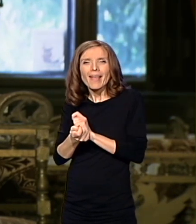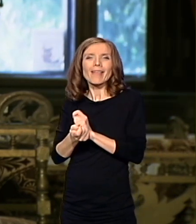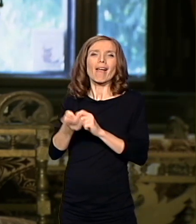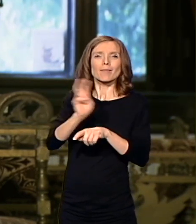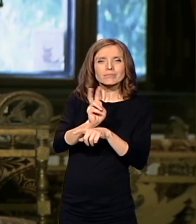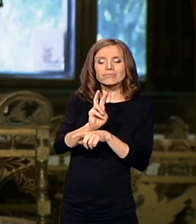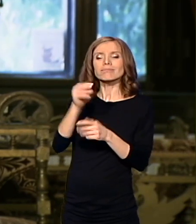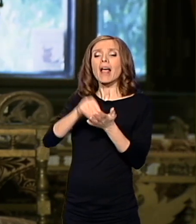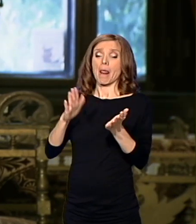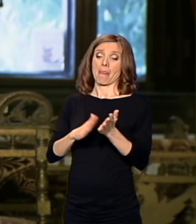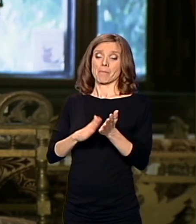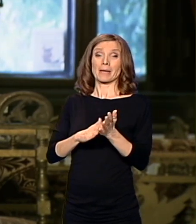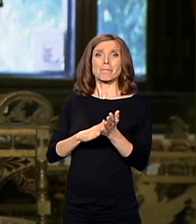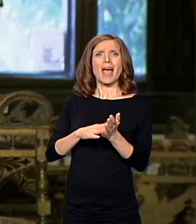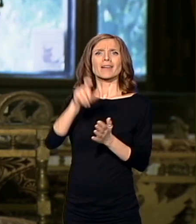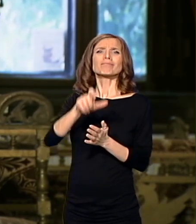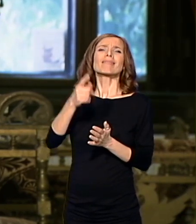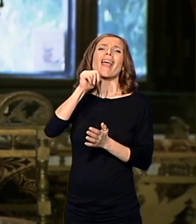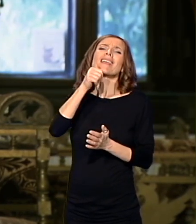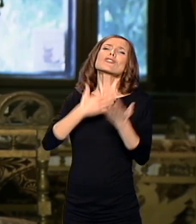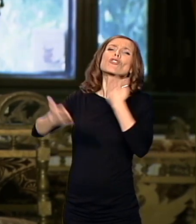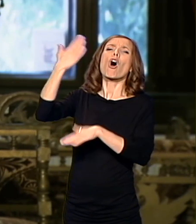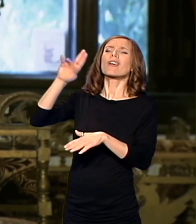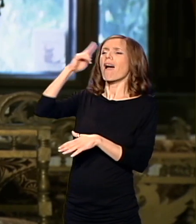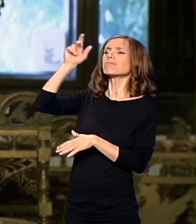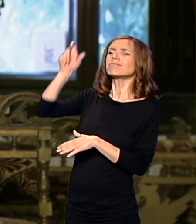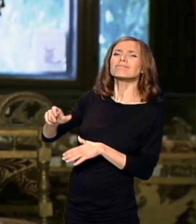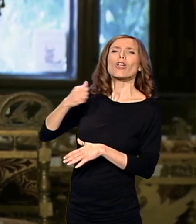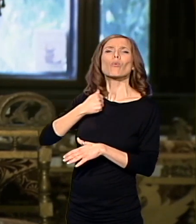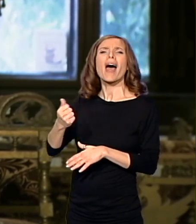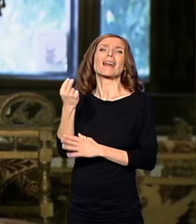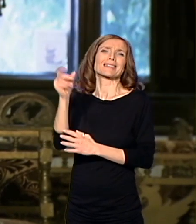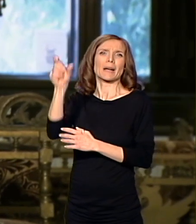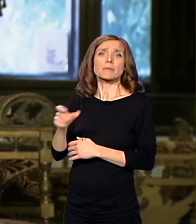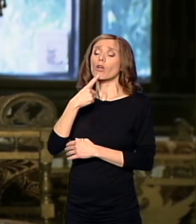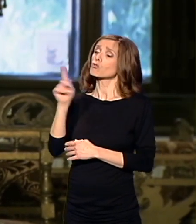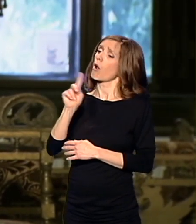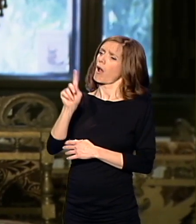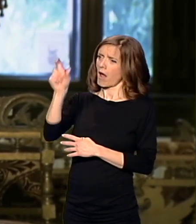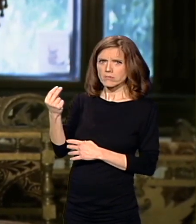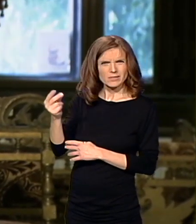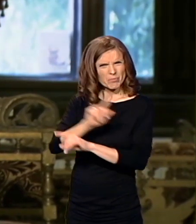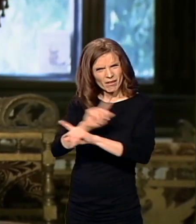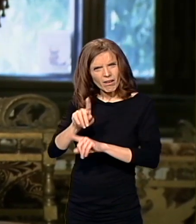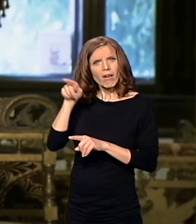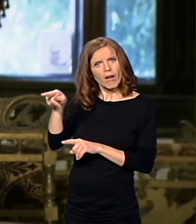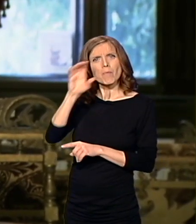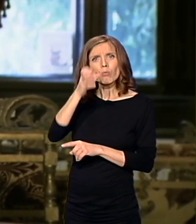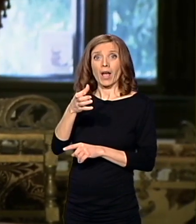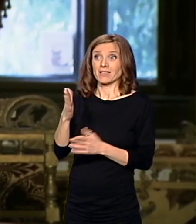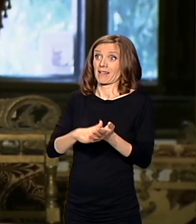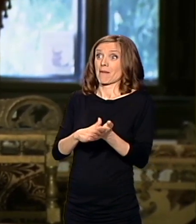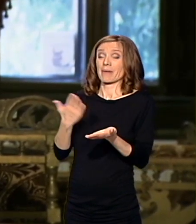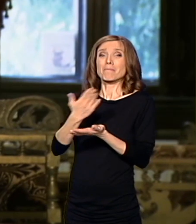srpski junaci su prekvalifikovani u bugarski junaki, na primjer, Rahunac, nacionalni srpski mit,